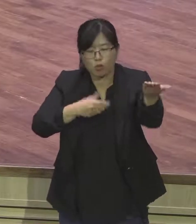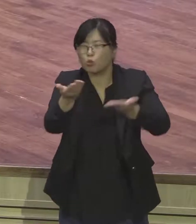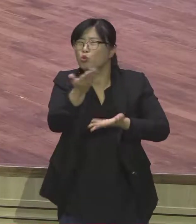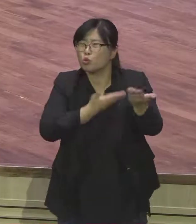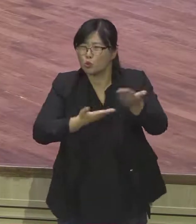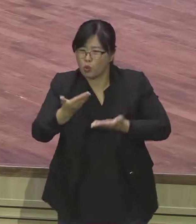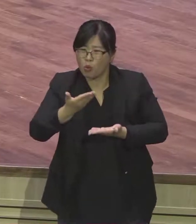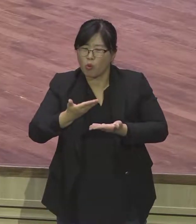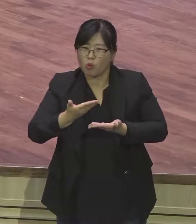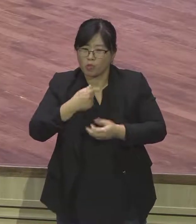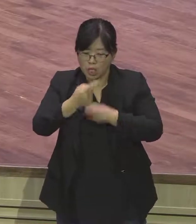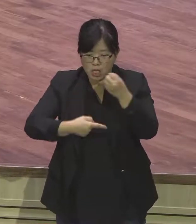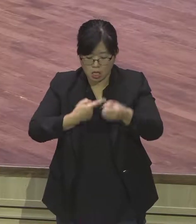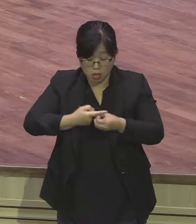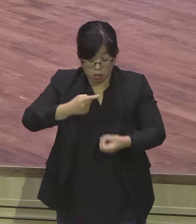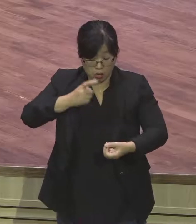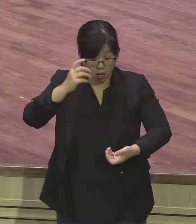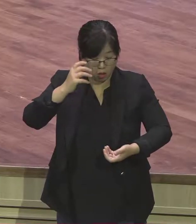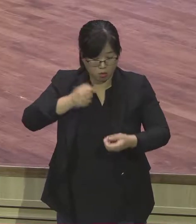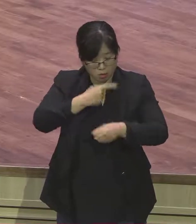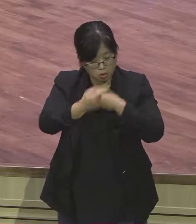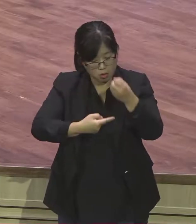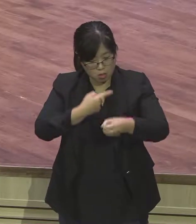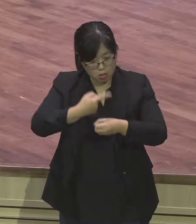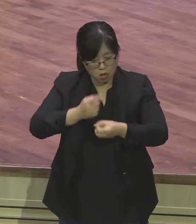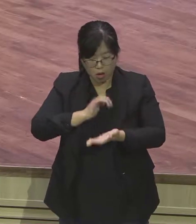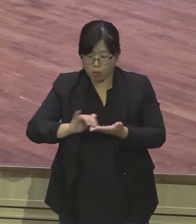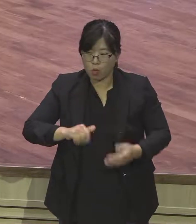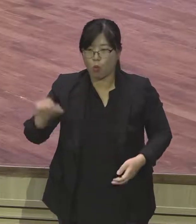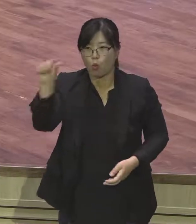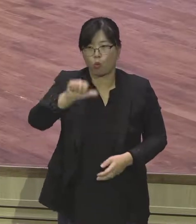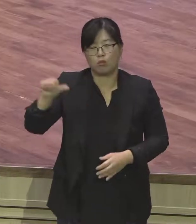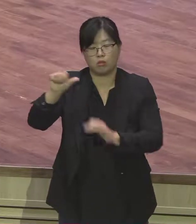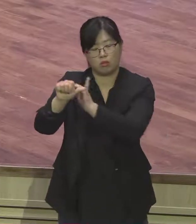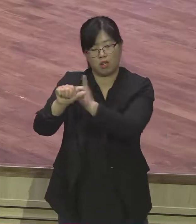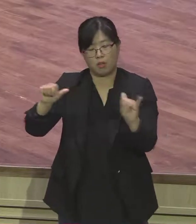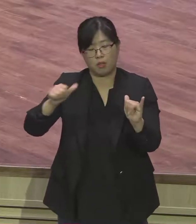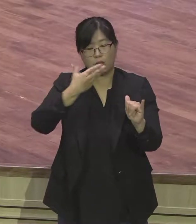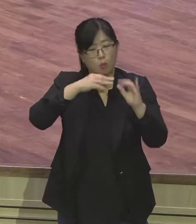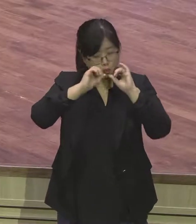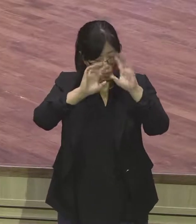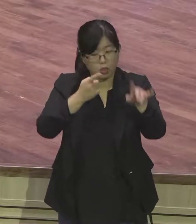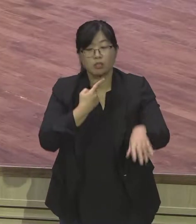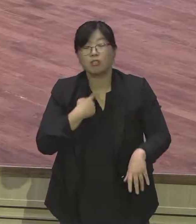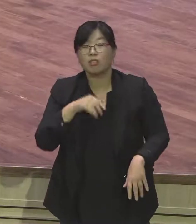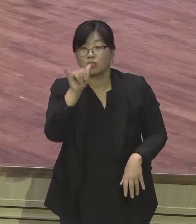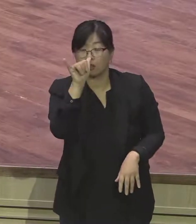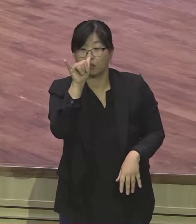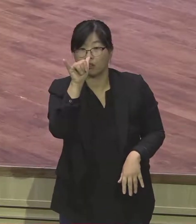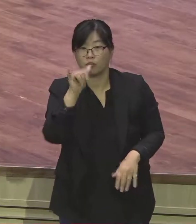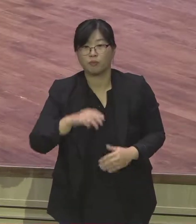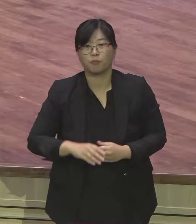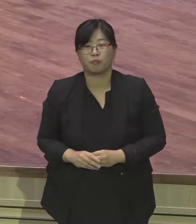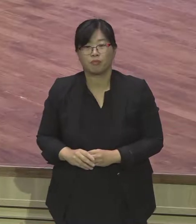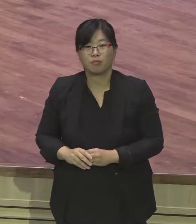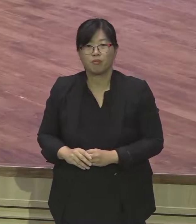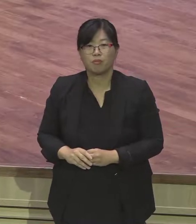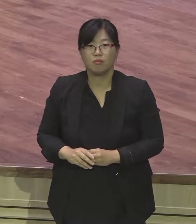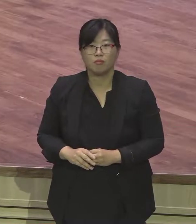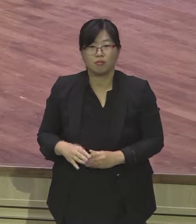그렇게라도 그렇게 해서 보험을 증거했다면 이 사람은 누군지도 몰라요. 그런데 보험을 증거하고 오는 거예요. 3시간 정도